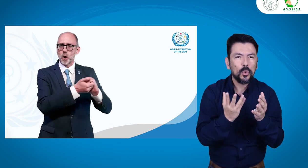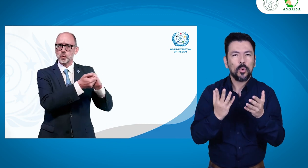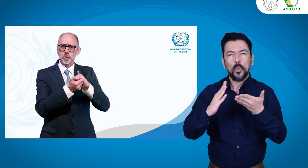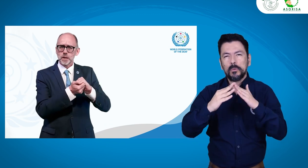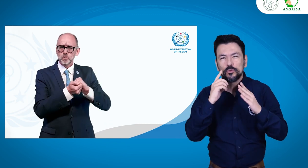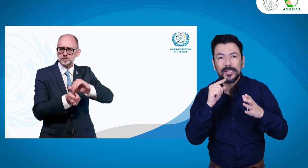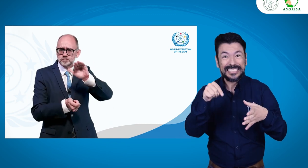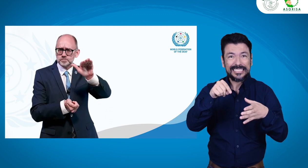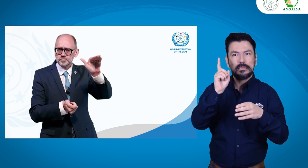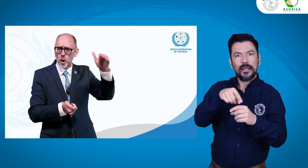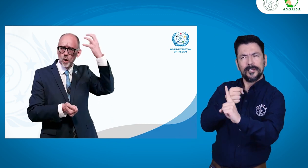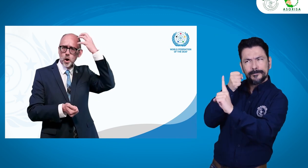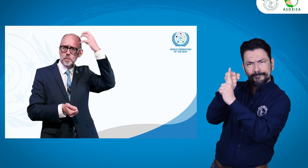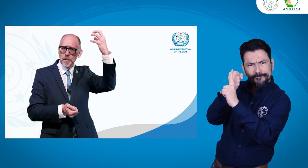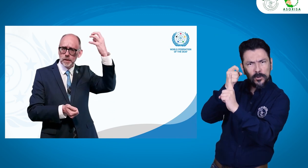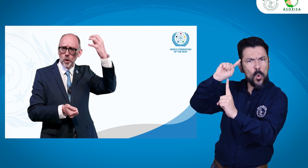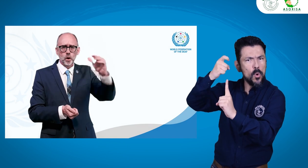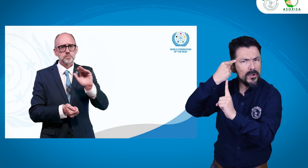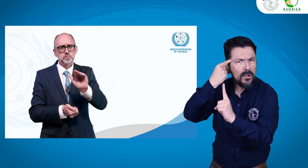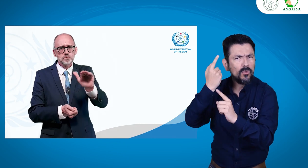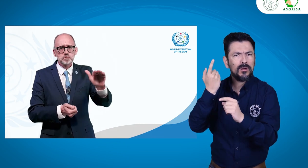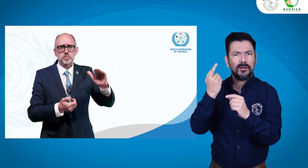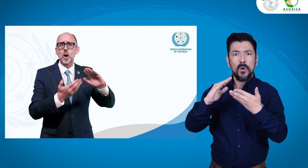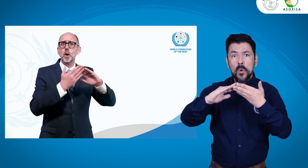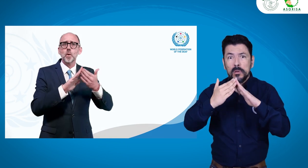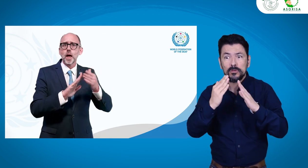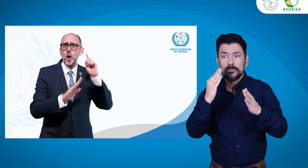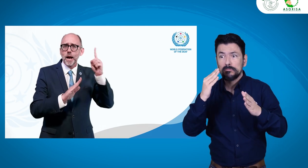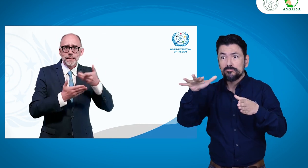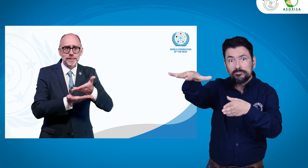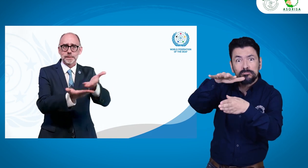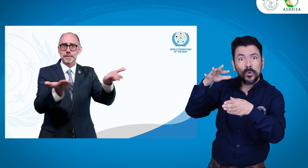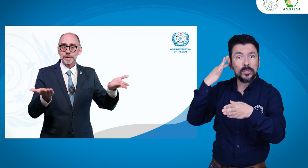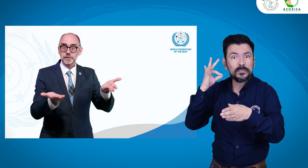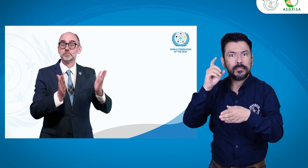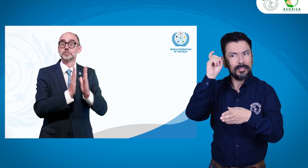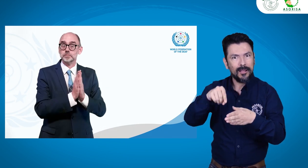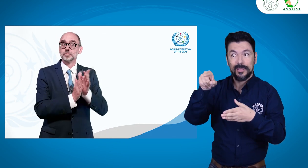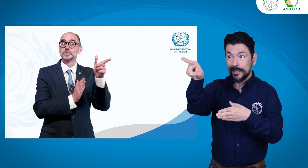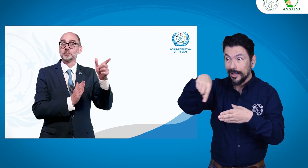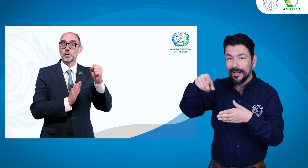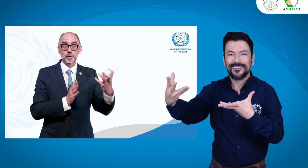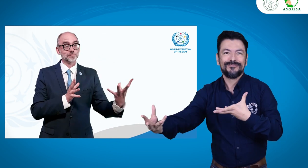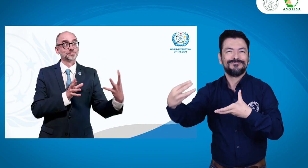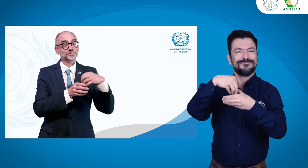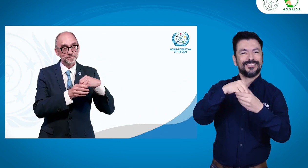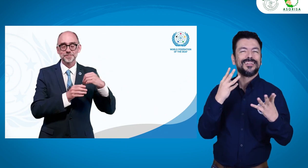como lo está haciendo FENASCOL y las asociaciones, llamando la atención a gobierno, haciendo labores de